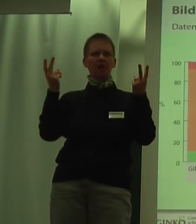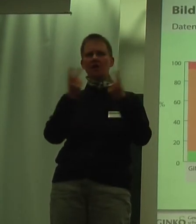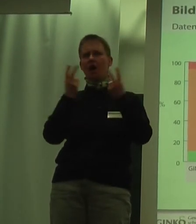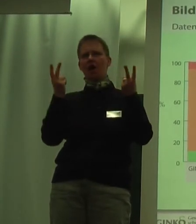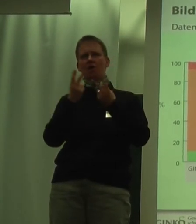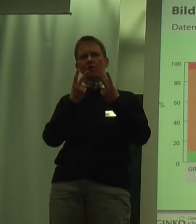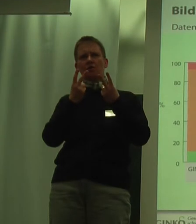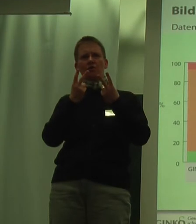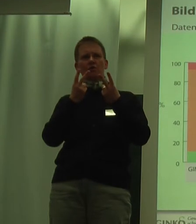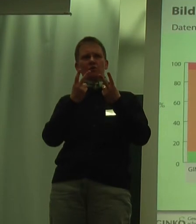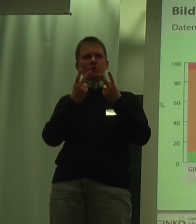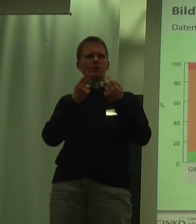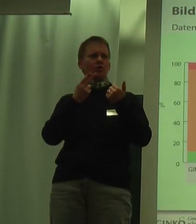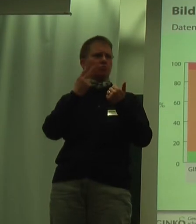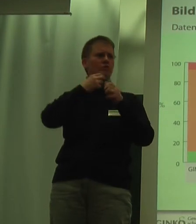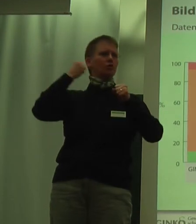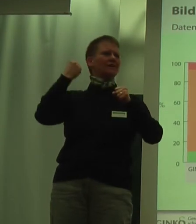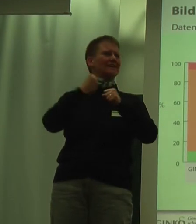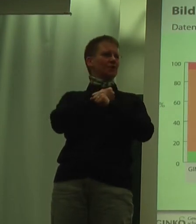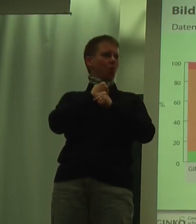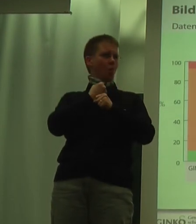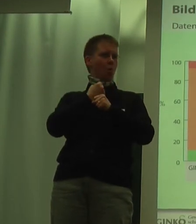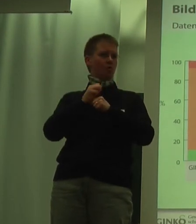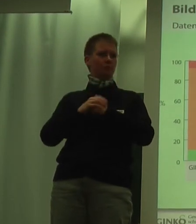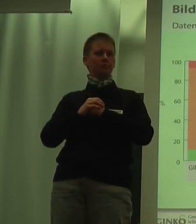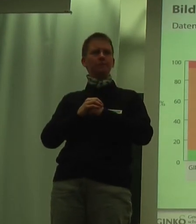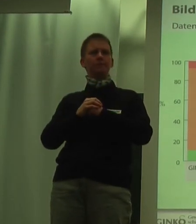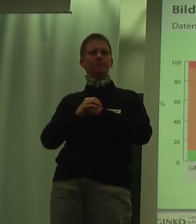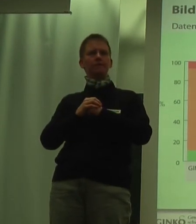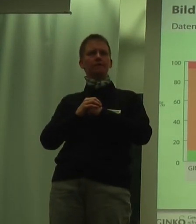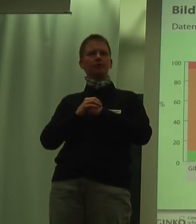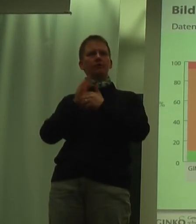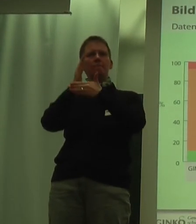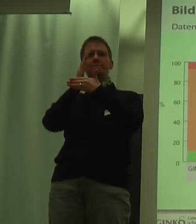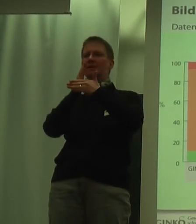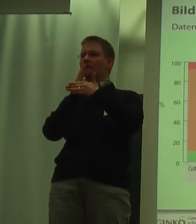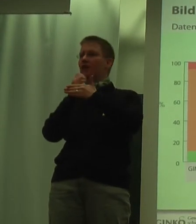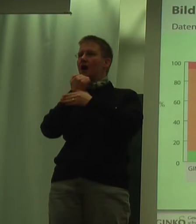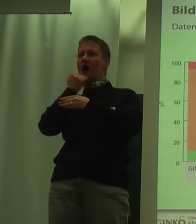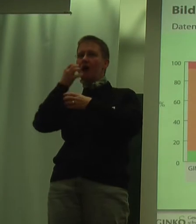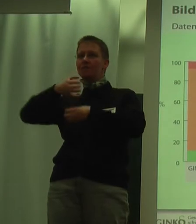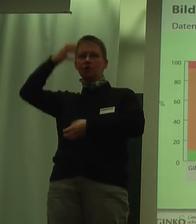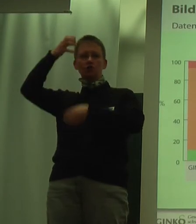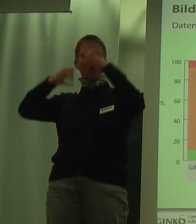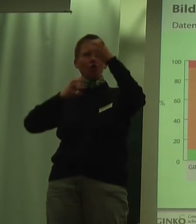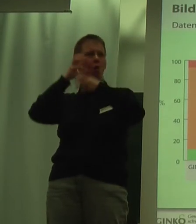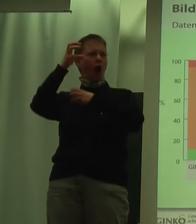Hund- oder GIKO-Stichprobe. Dann schauen Sie mal diese mittlere Reife-Säulen an, diese orangen Säulen.